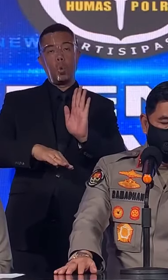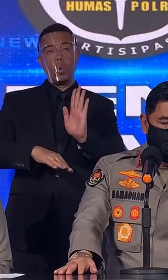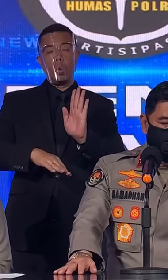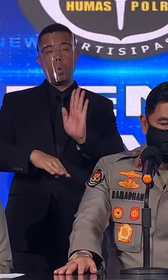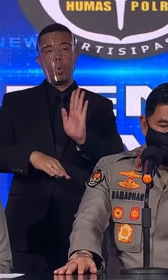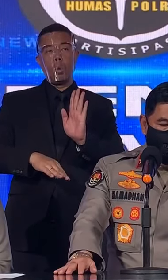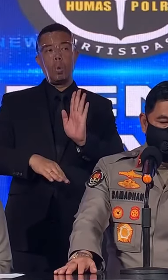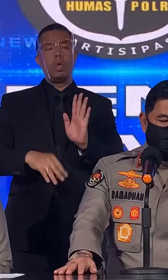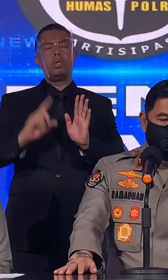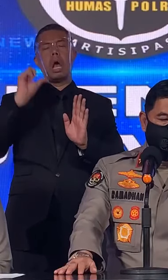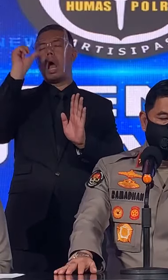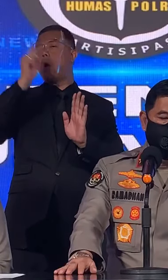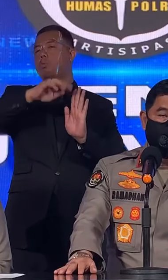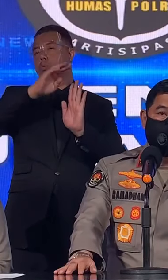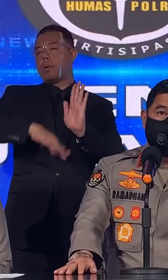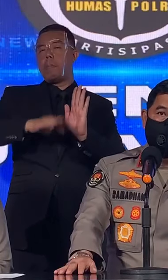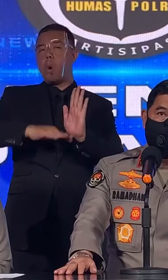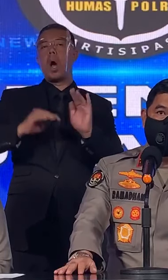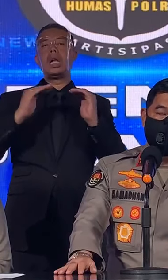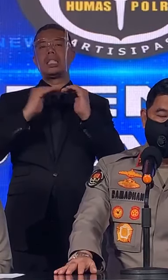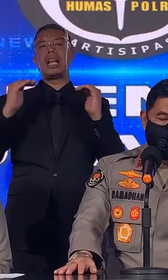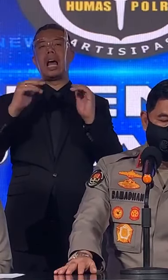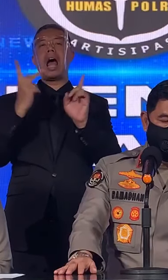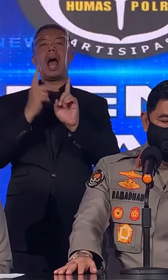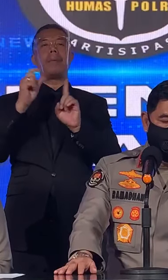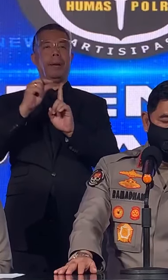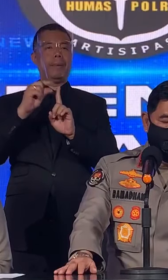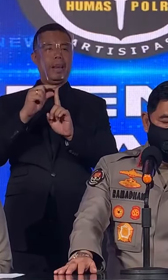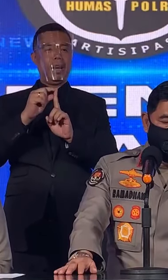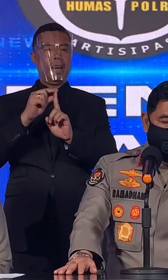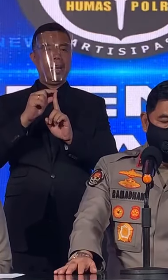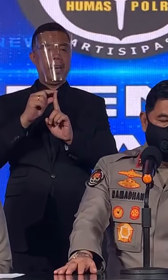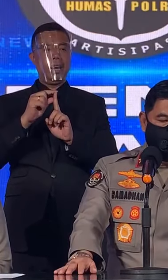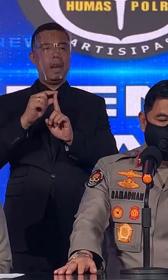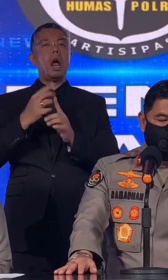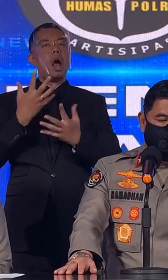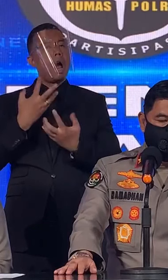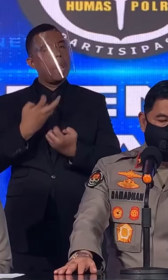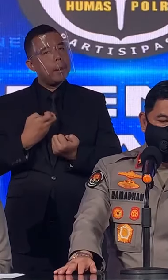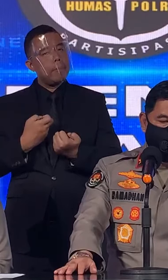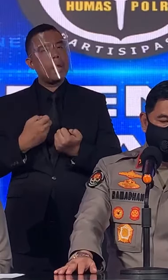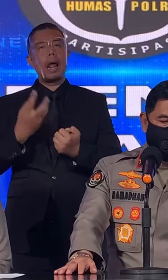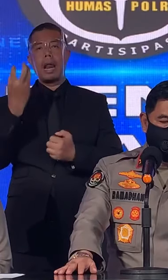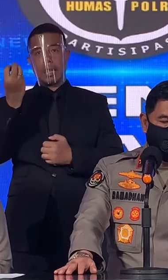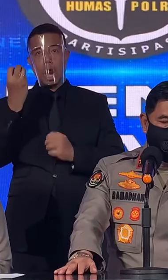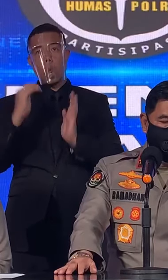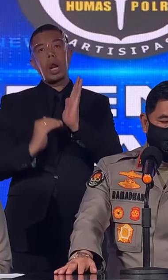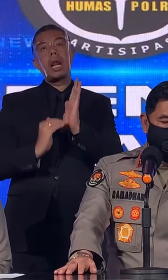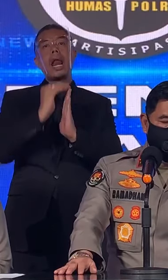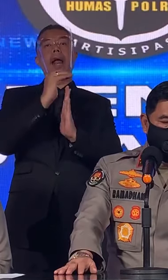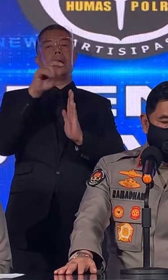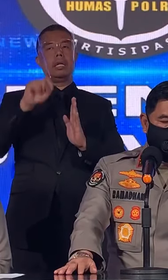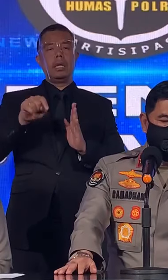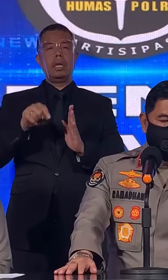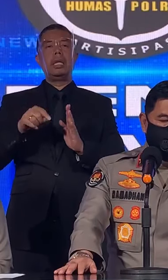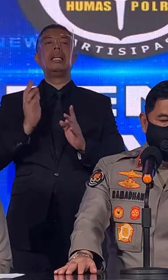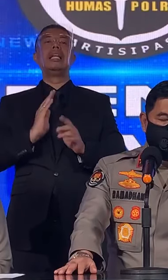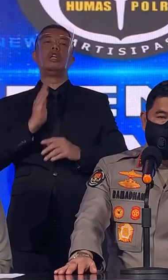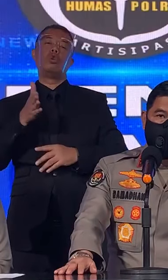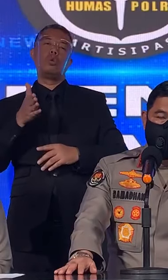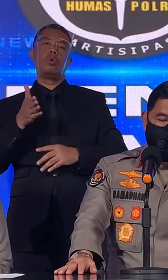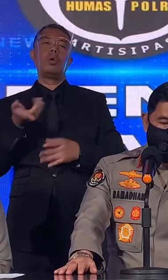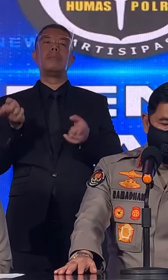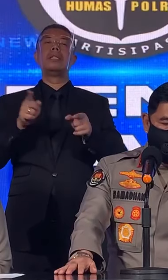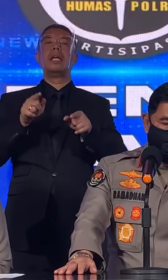Jauh Di Bawah HPP Diharapkan Kenaikan Harga Tersebut Ikut